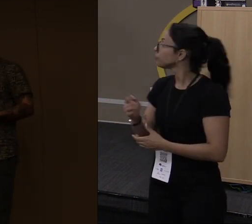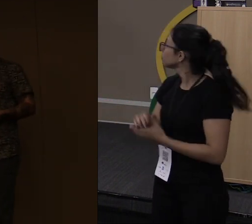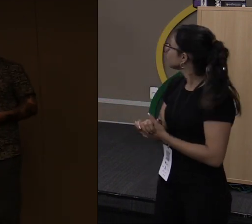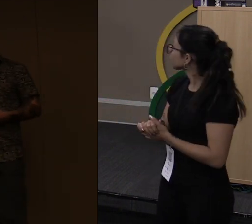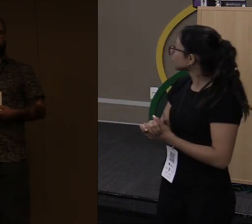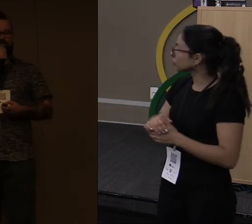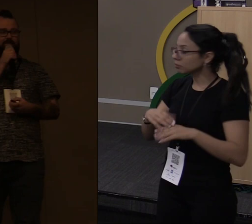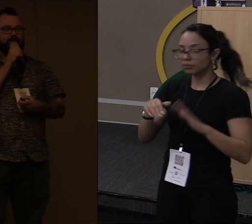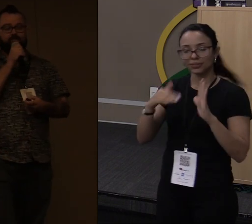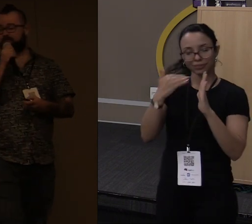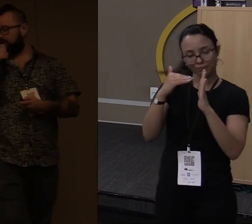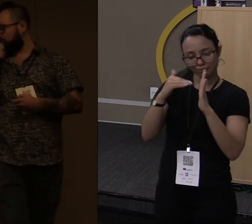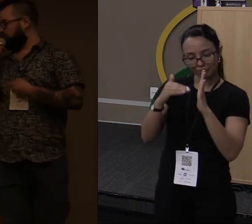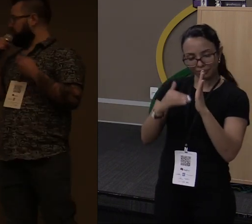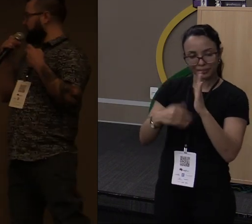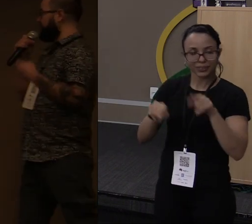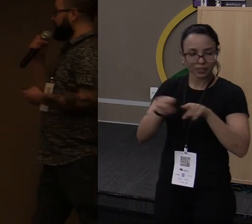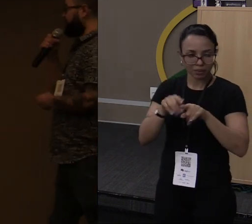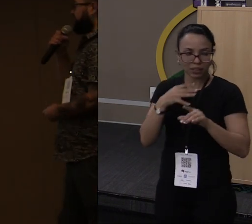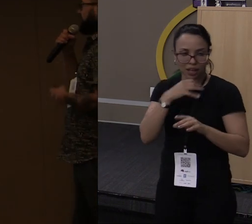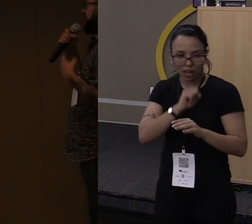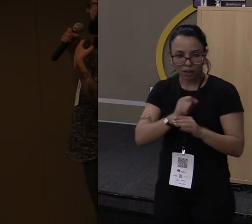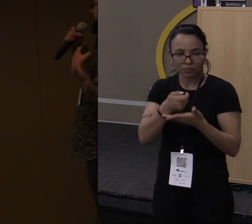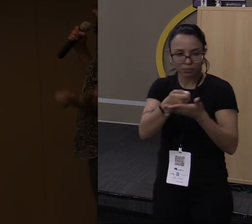mais rápidos em processamento de texto.